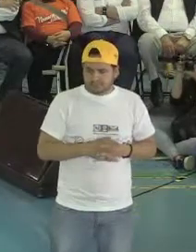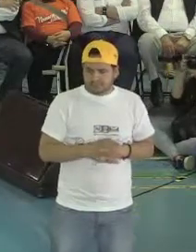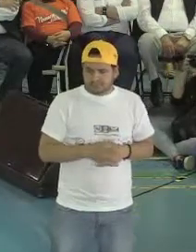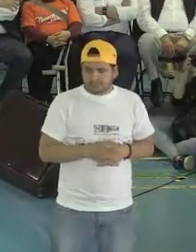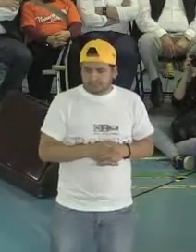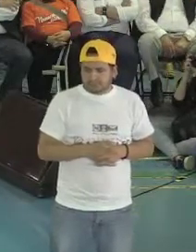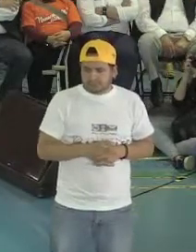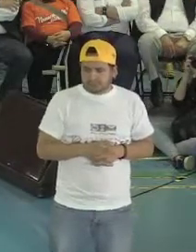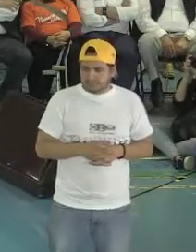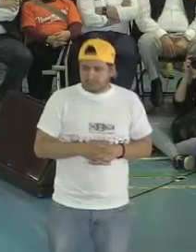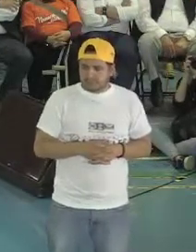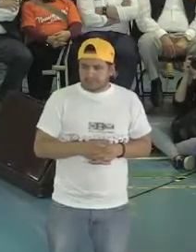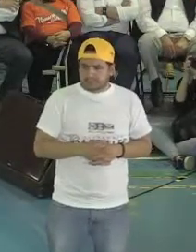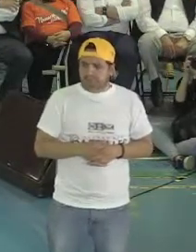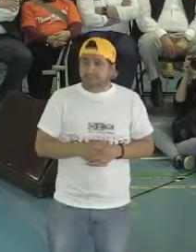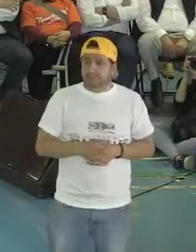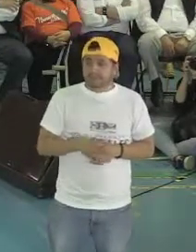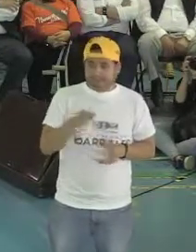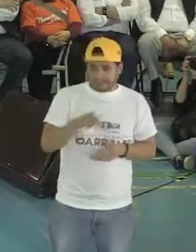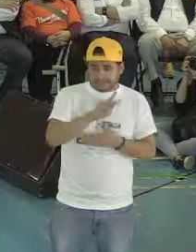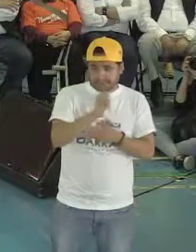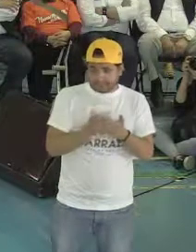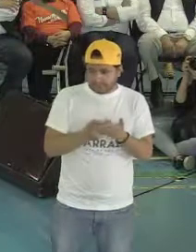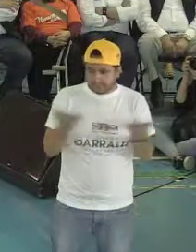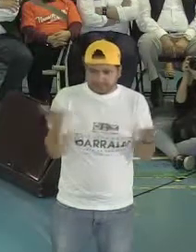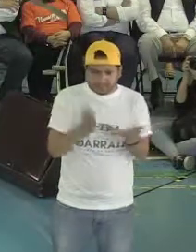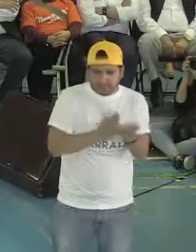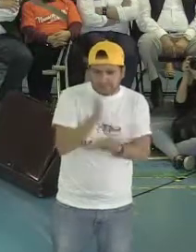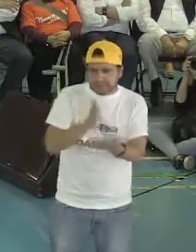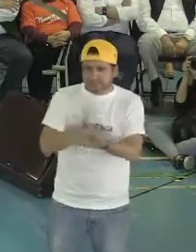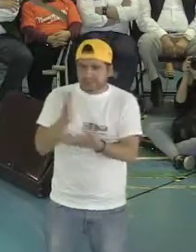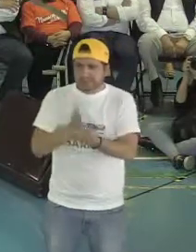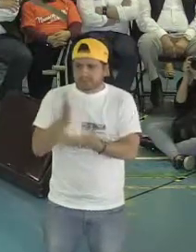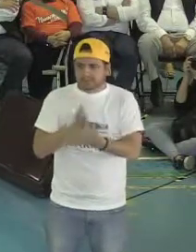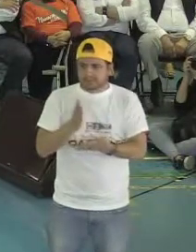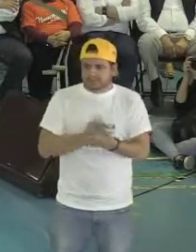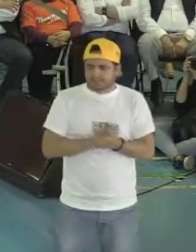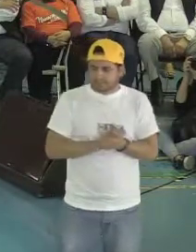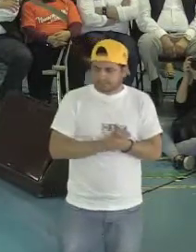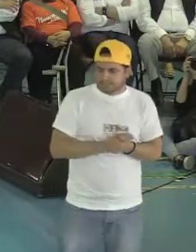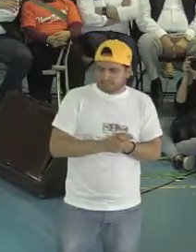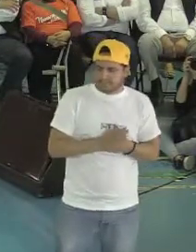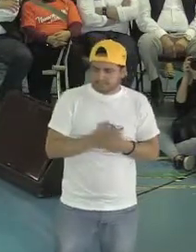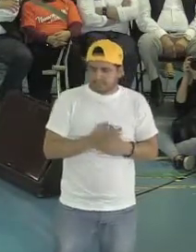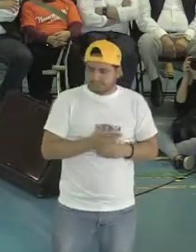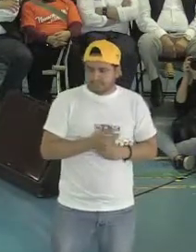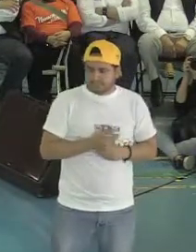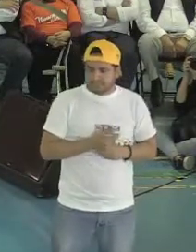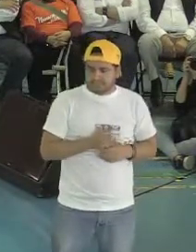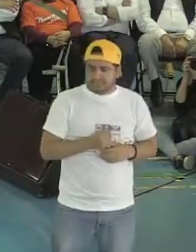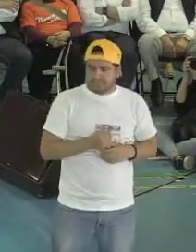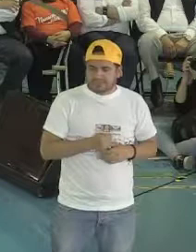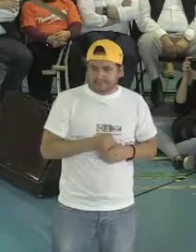momento de este programa que ha sido exitoso, que lamentablemente no hay muchos ejemplos en el país y que